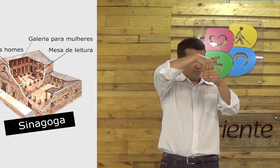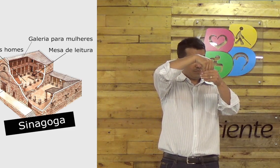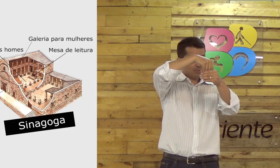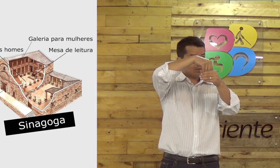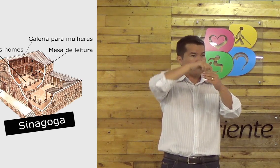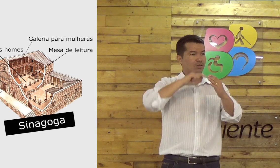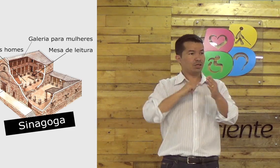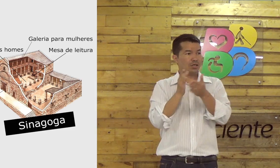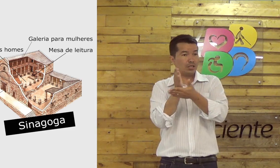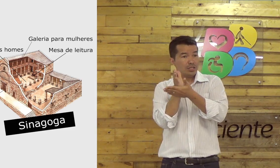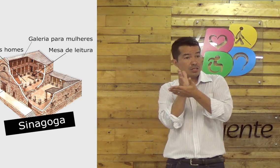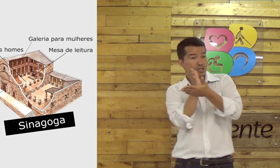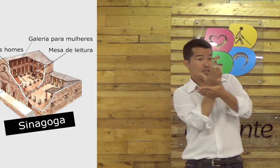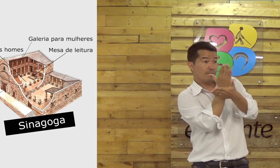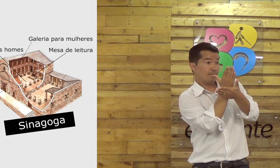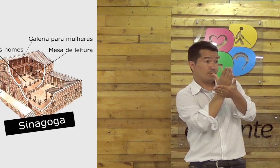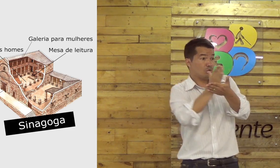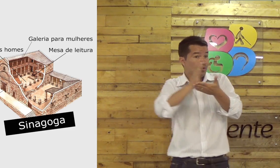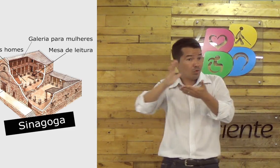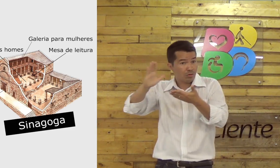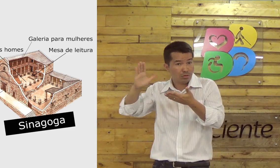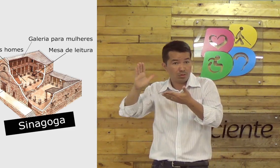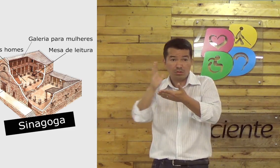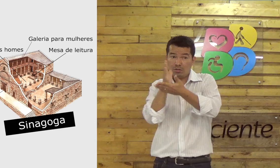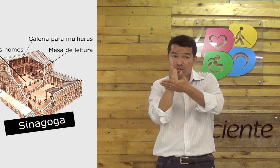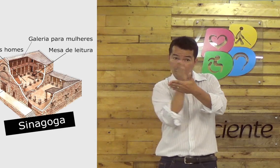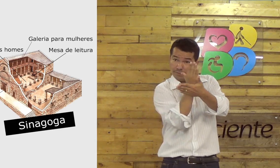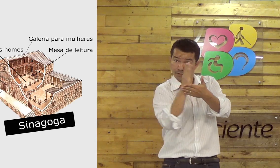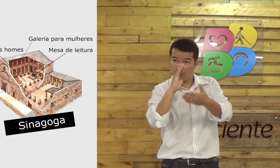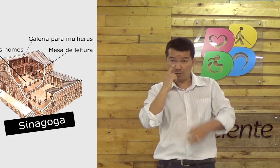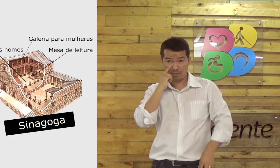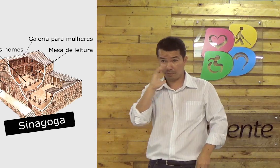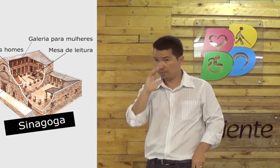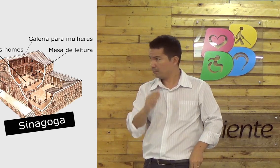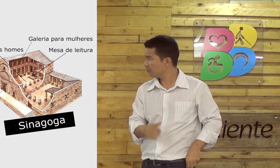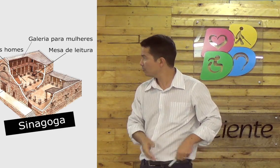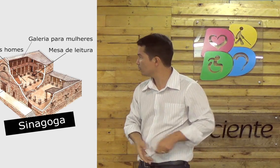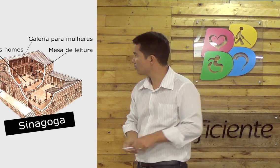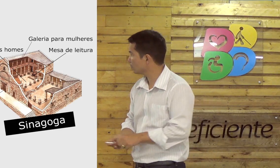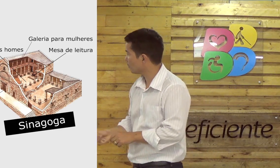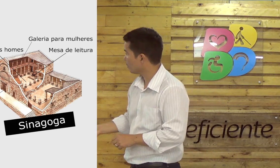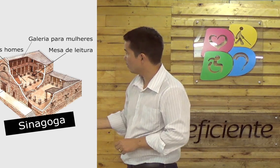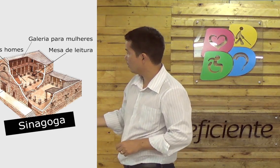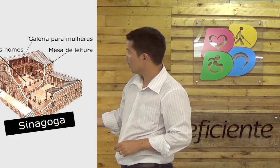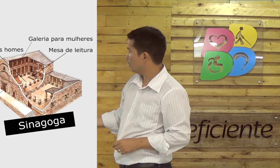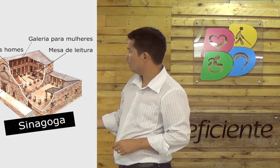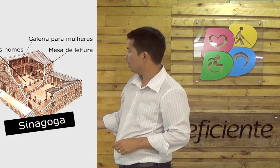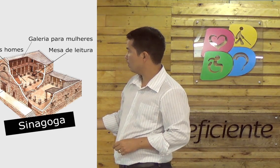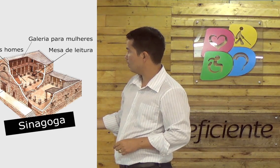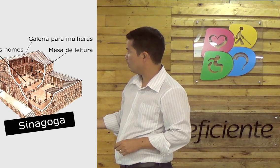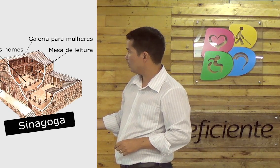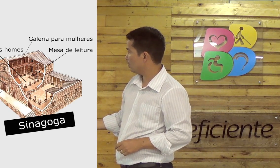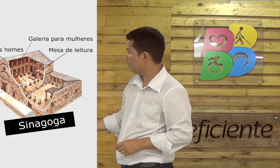Mas, dentro da casa, havia algumas divisões, como você também pode perceber. Olha ali, ó.